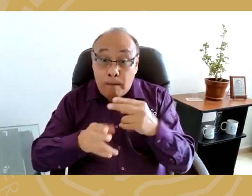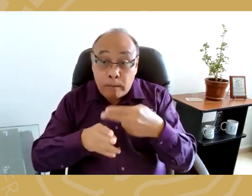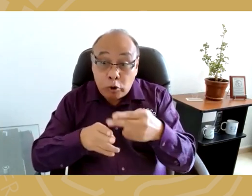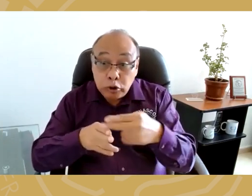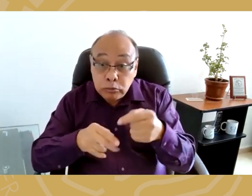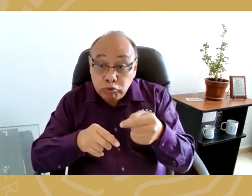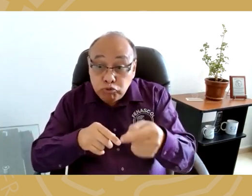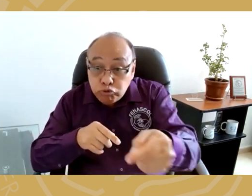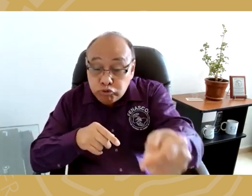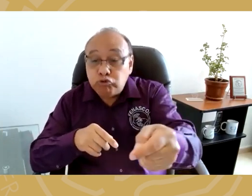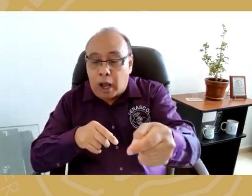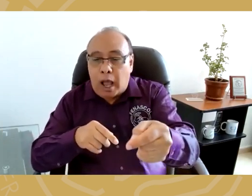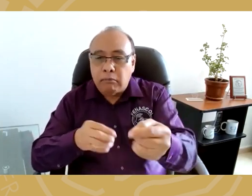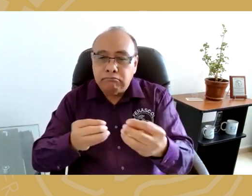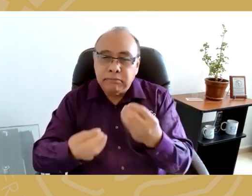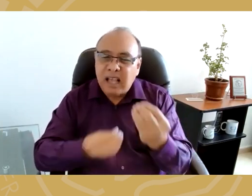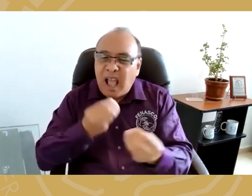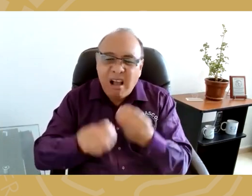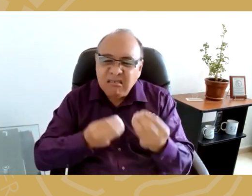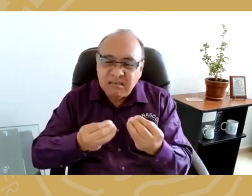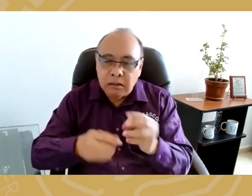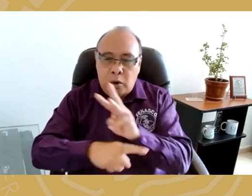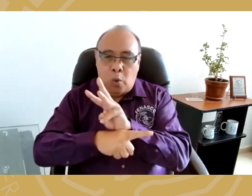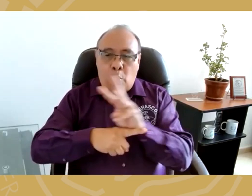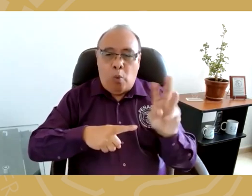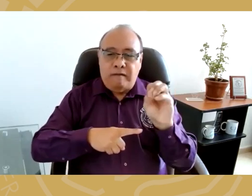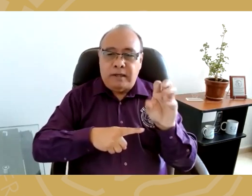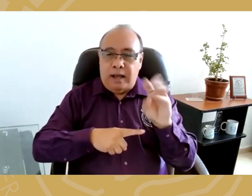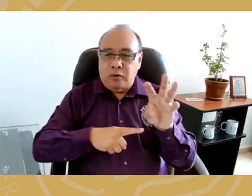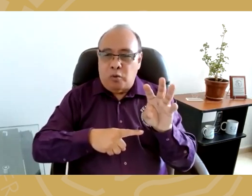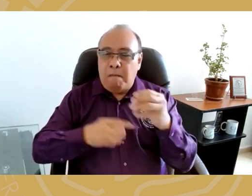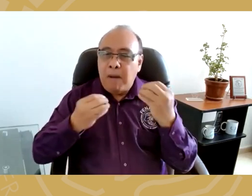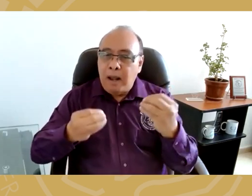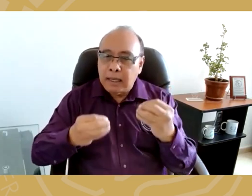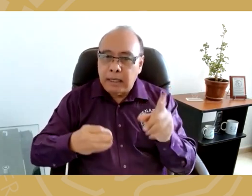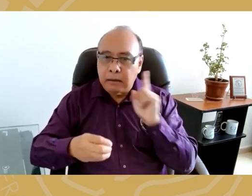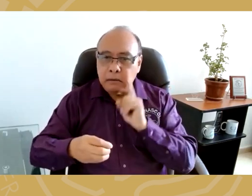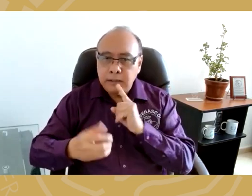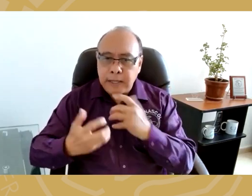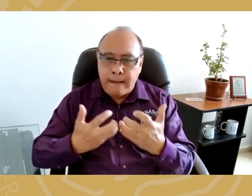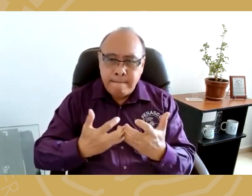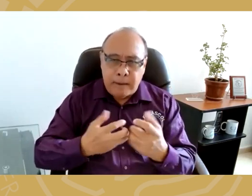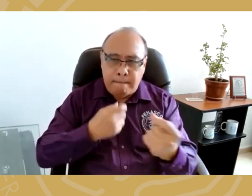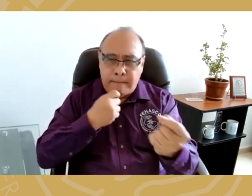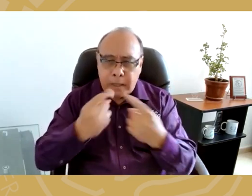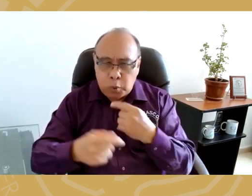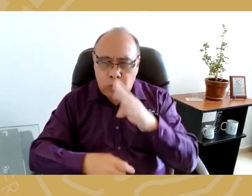próximamente realizará un webinario para que las personas sordas que tienen algunas preguntas o dudas las hagan llegar y